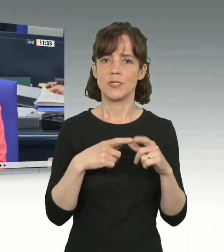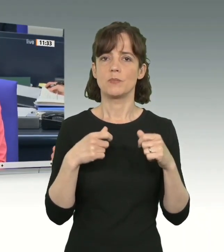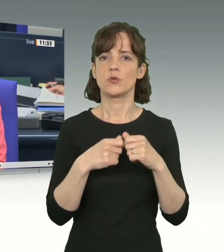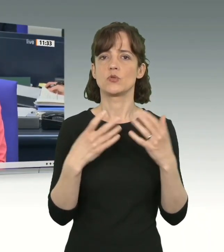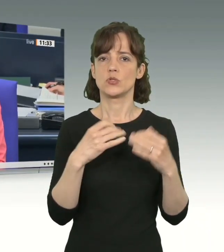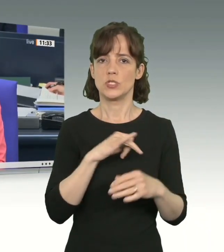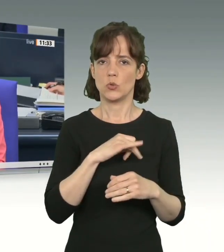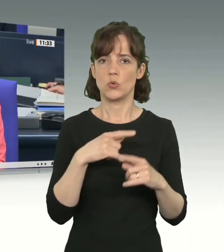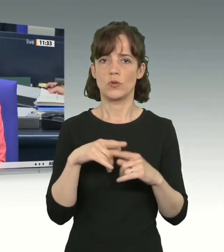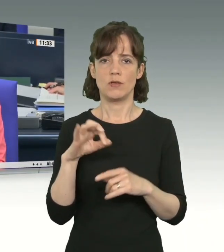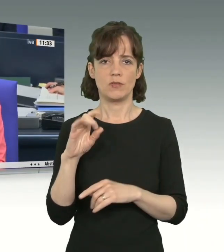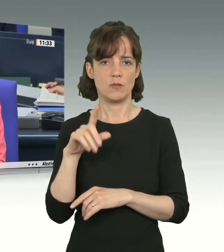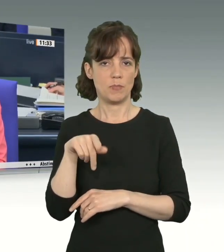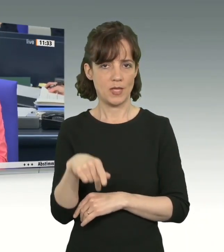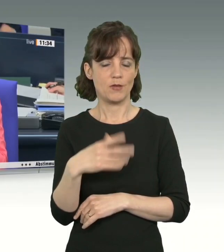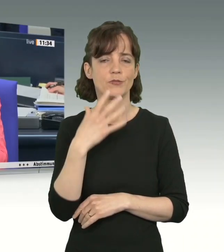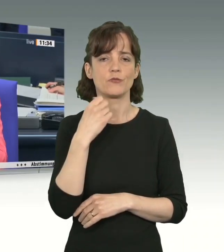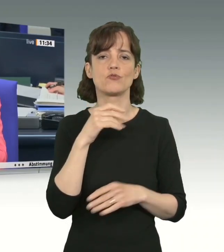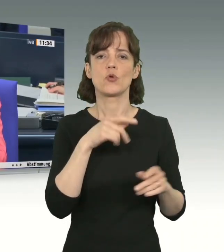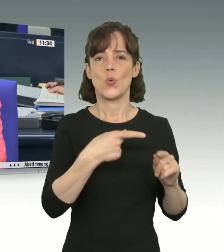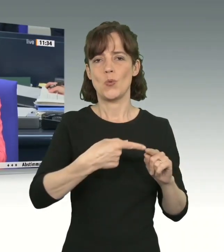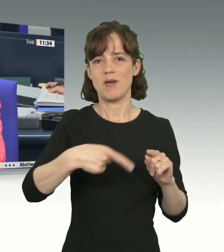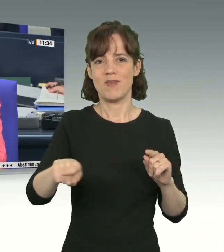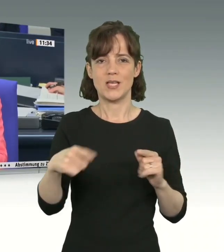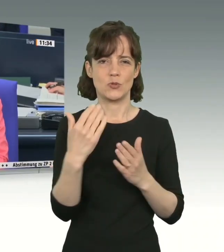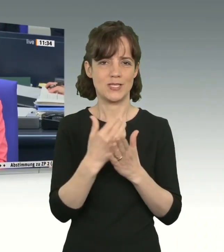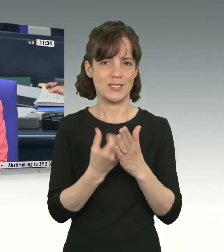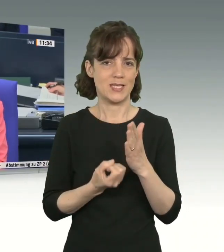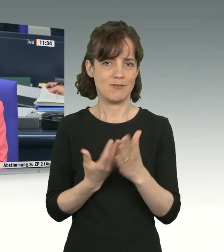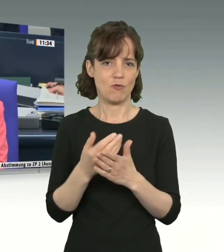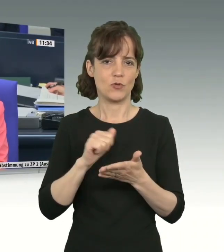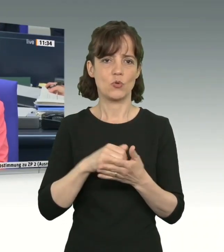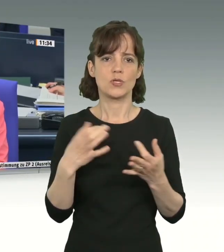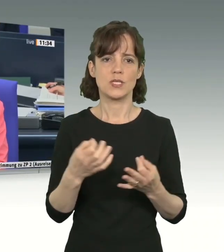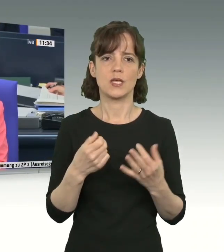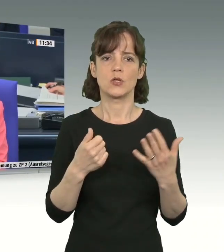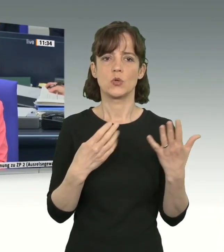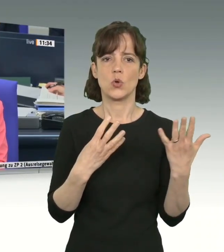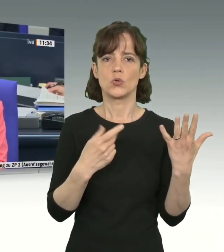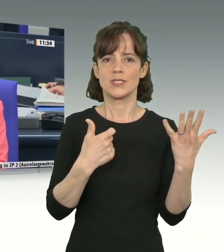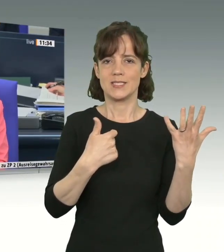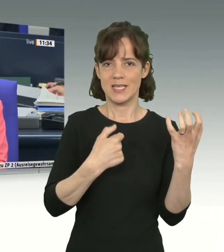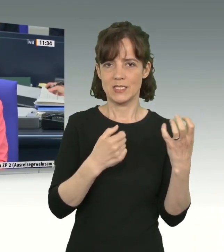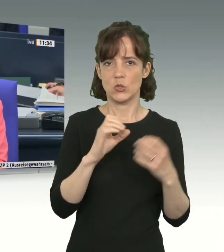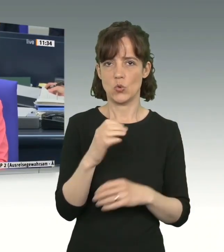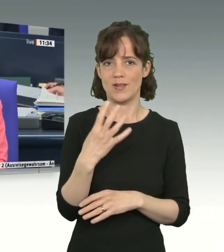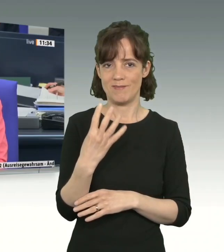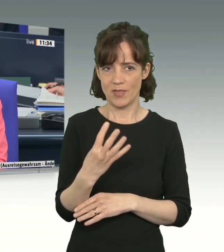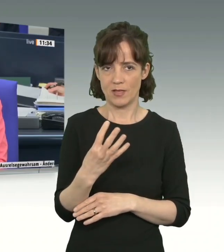SPD, Bündnis 90 die Grünen und FDP wünschen Überweisung des Gesetzentwurfs auf Drucksache 19-6904, und